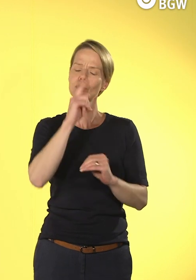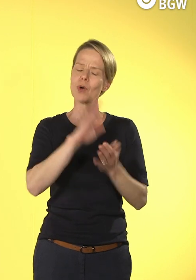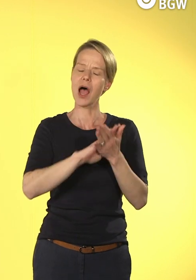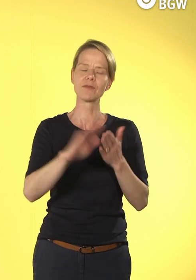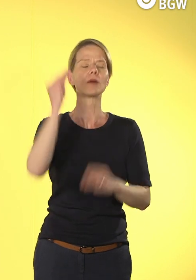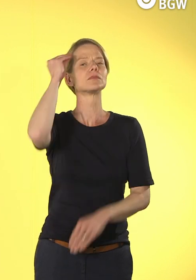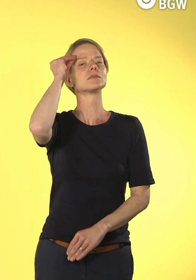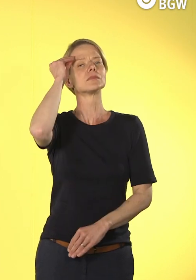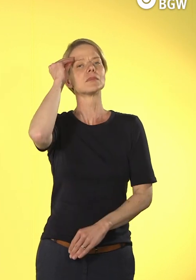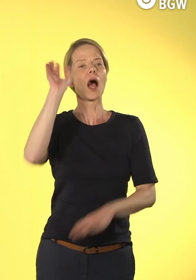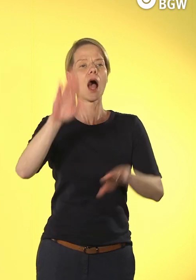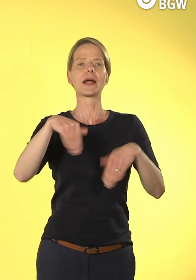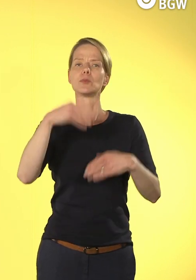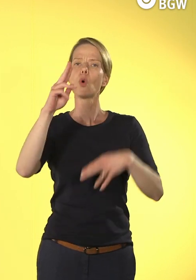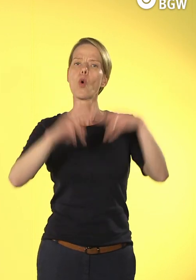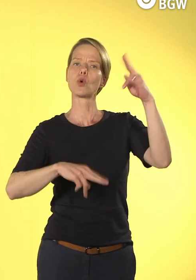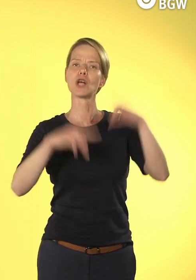Thema Digitalisierung spielen können.